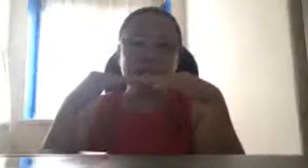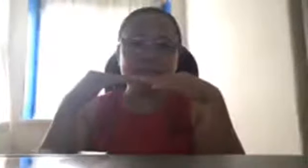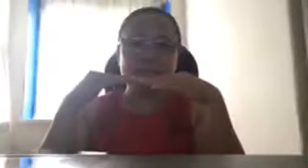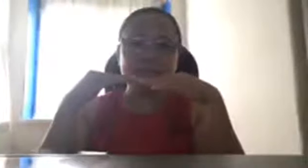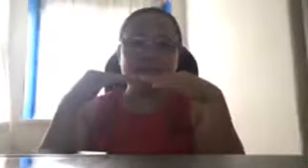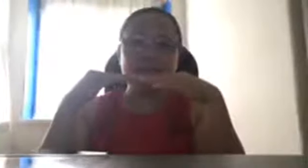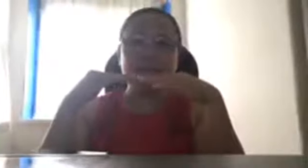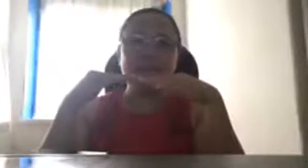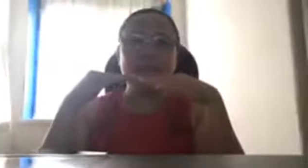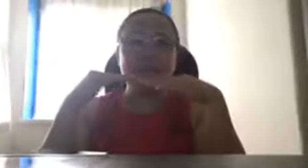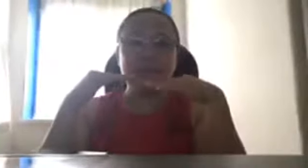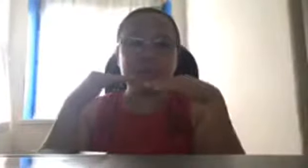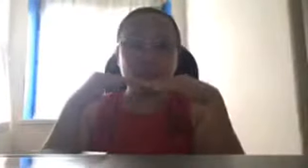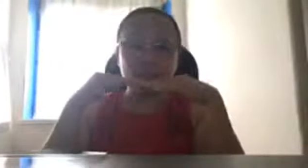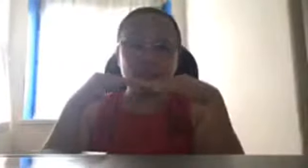pinag-aaralan namin noon,